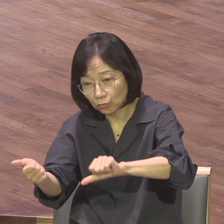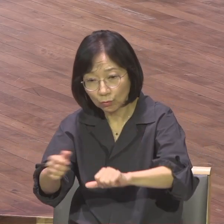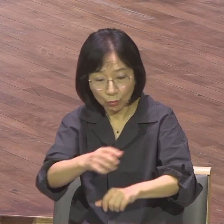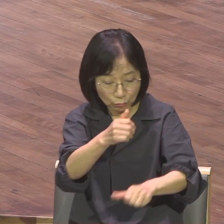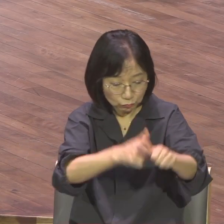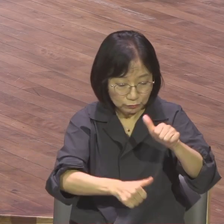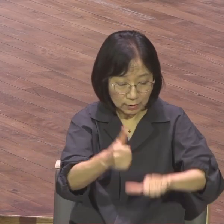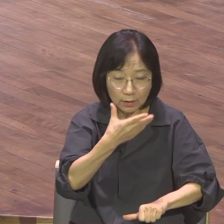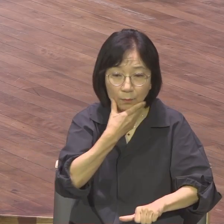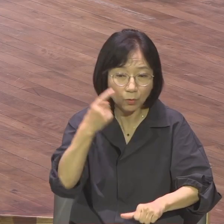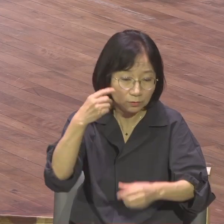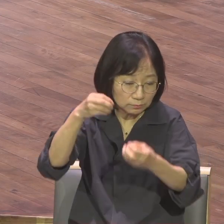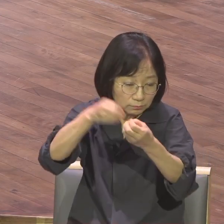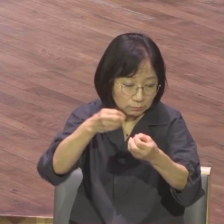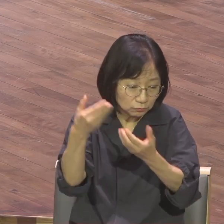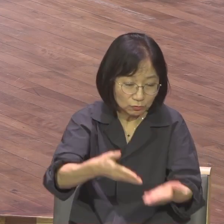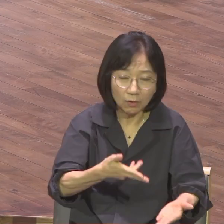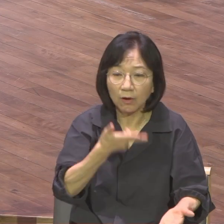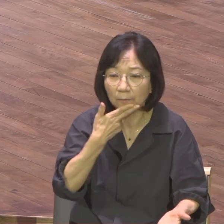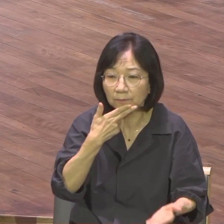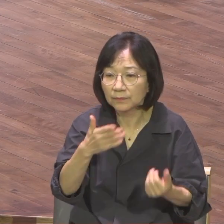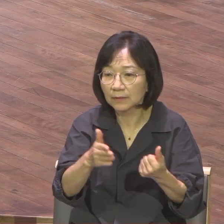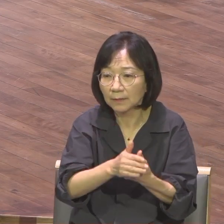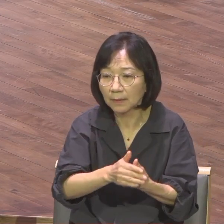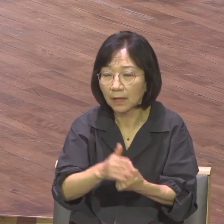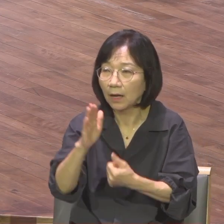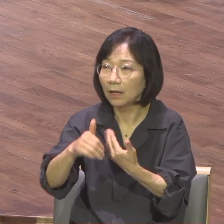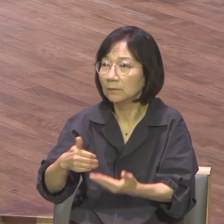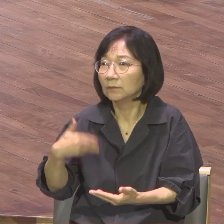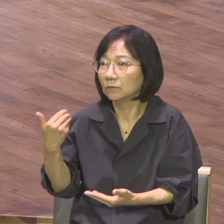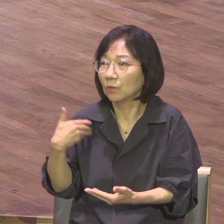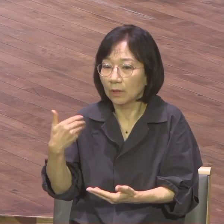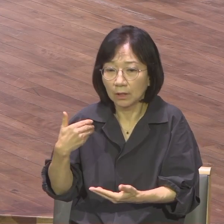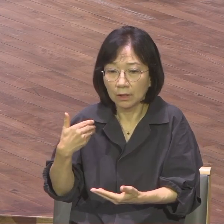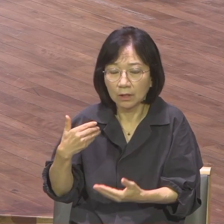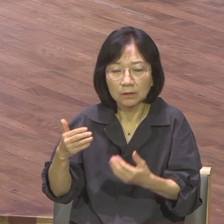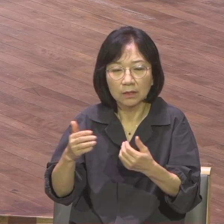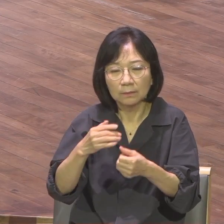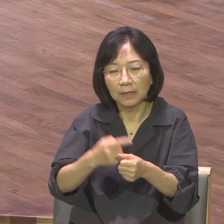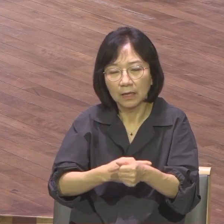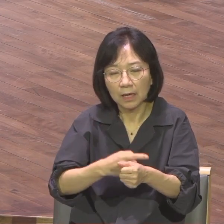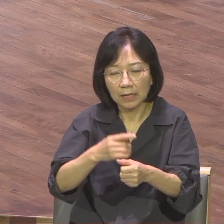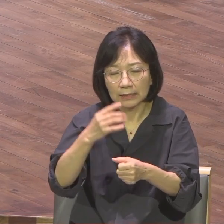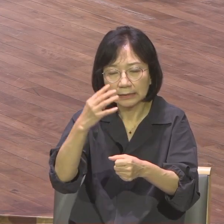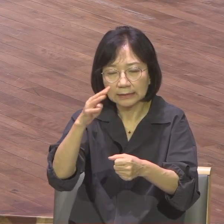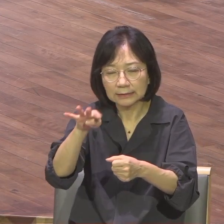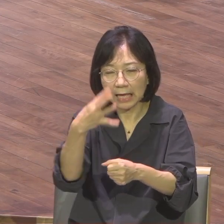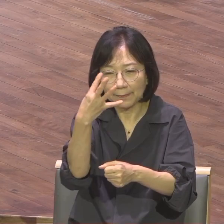됩니까? 언약을 잃어버리고 노예가 됩니다 그것도 430년 동안 처참하게